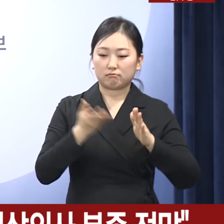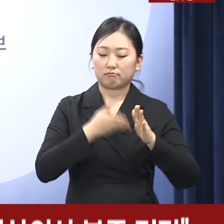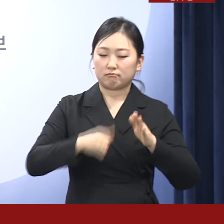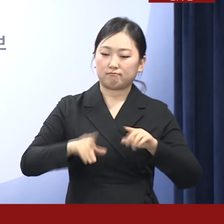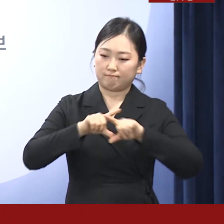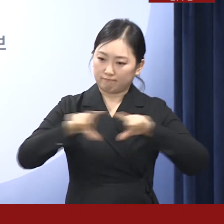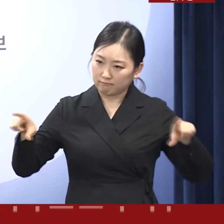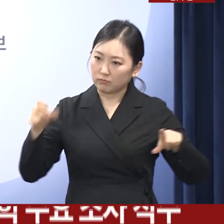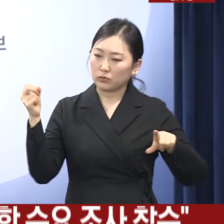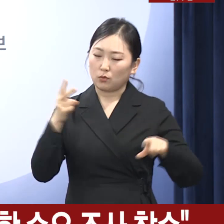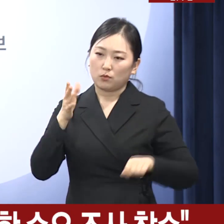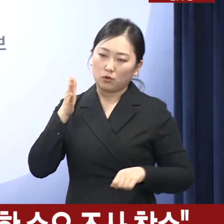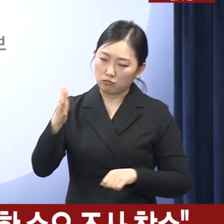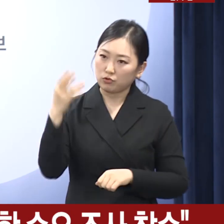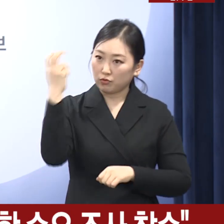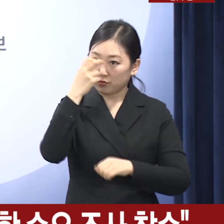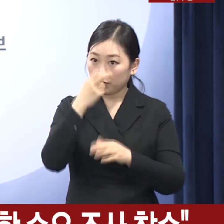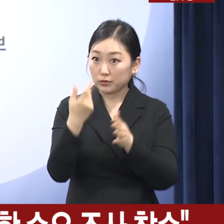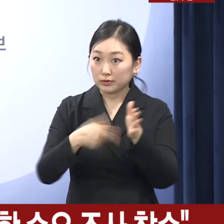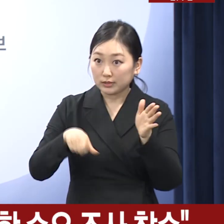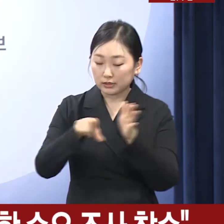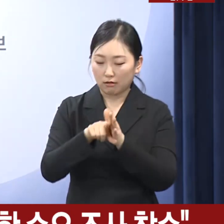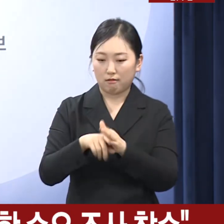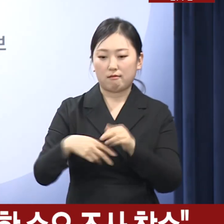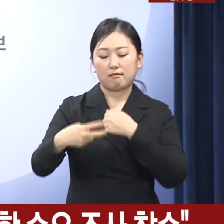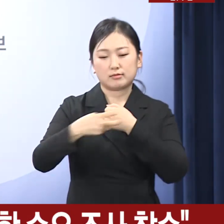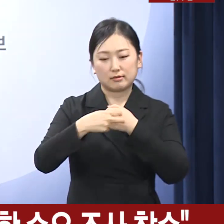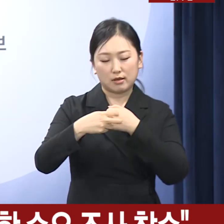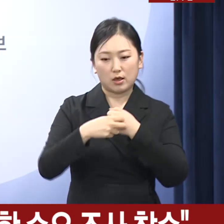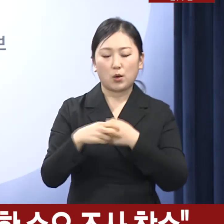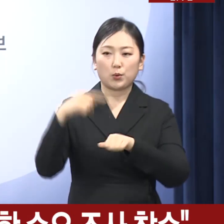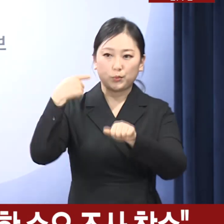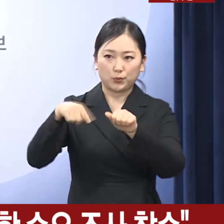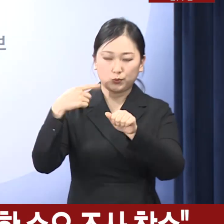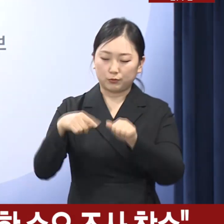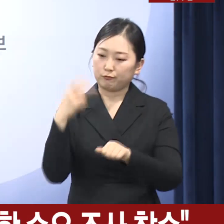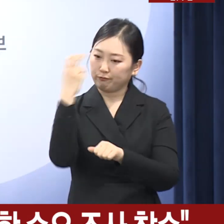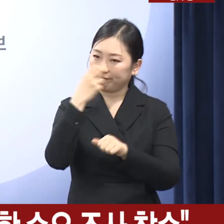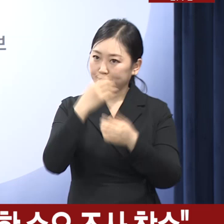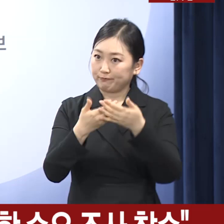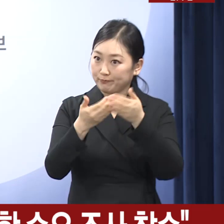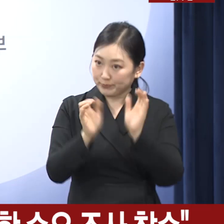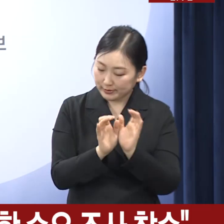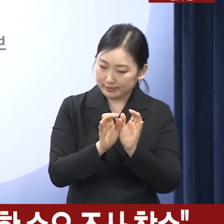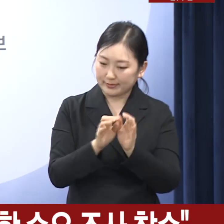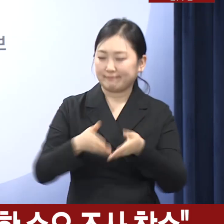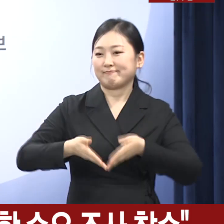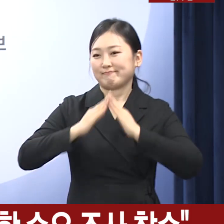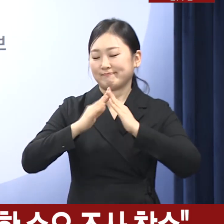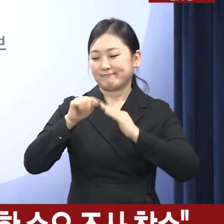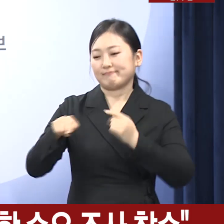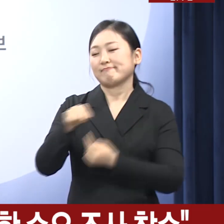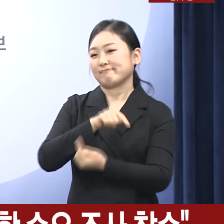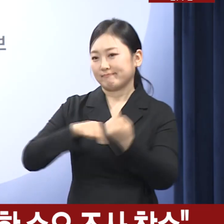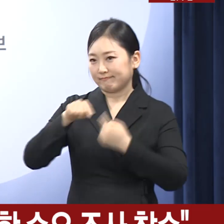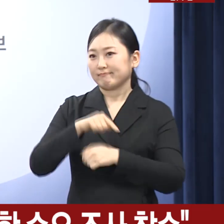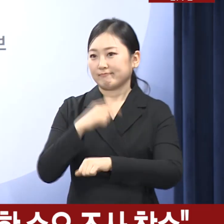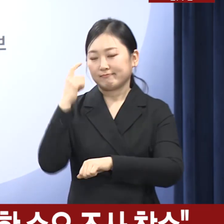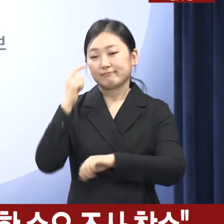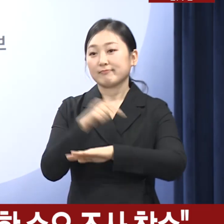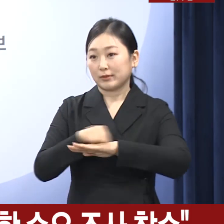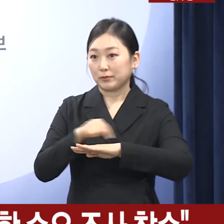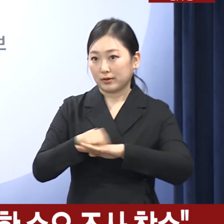전문적으로 점검할 수 있는 의학 교육 점검만을 운영할 계획입니다. 이러한 조사와